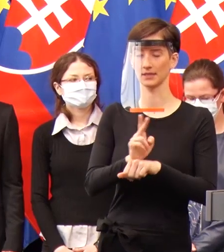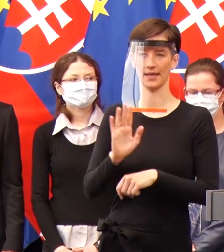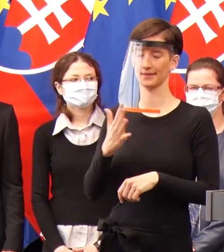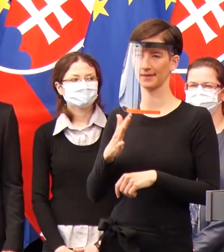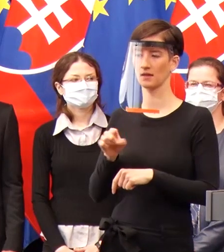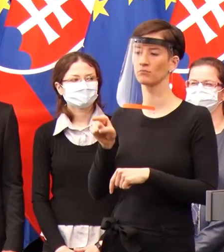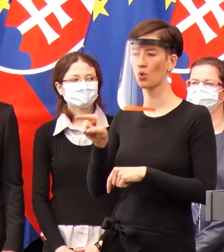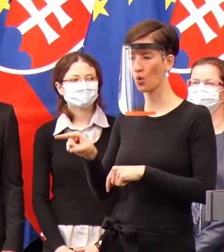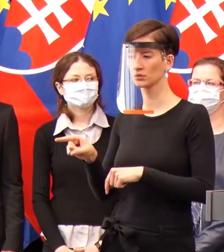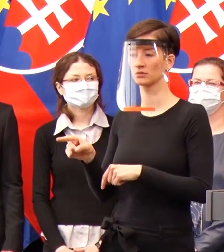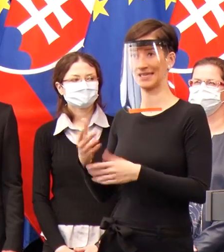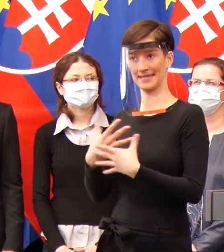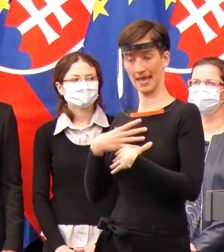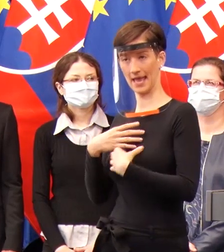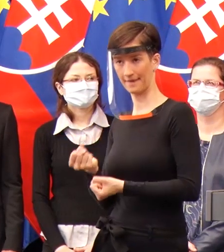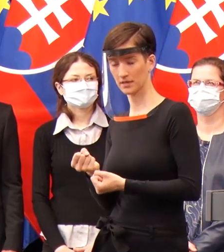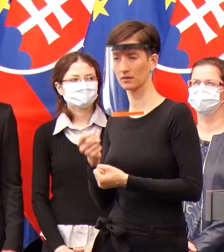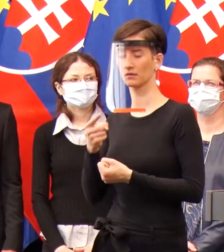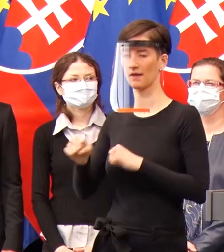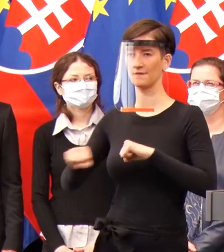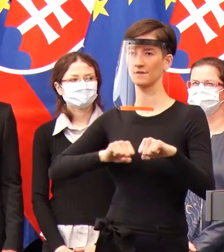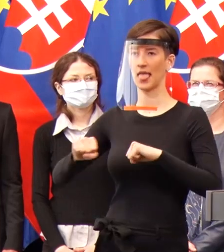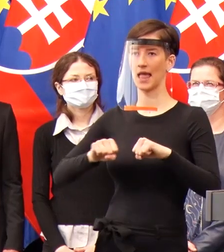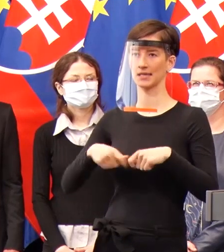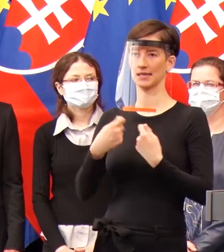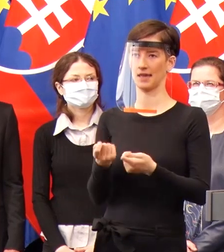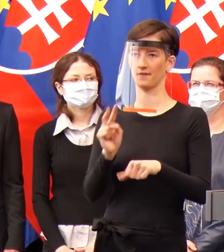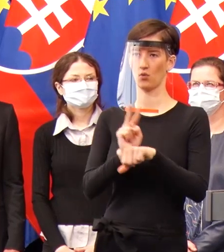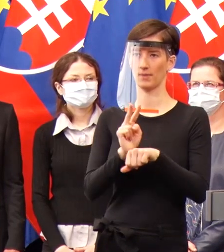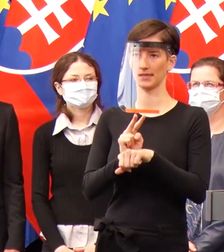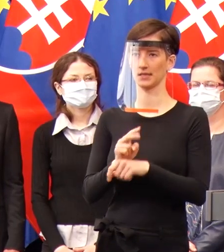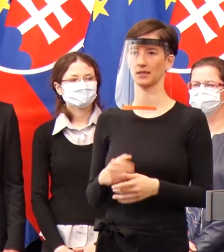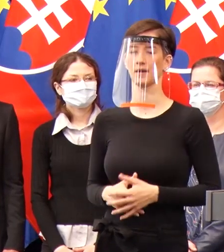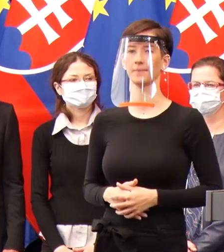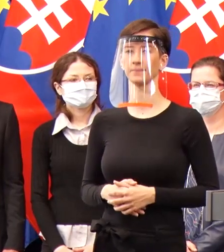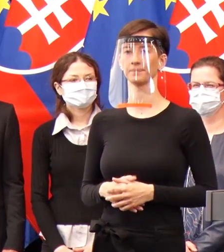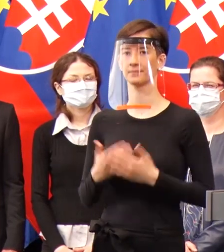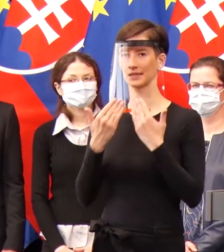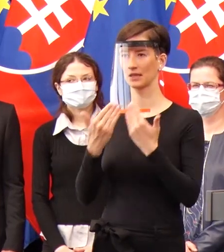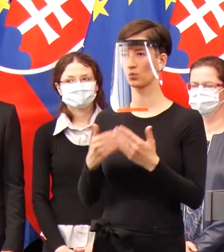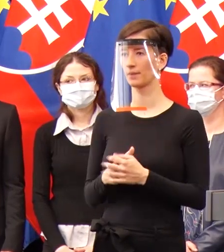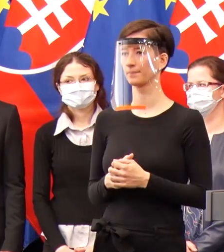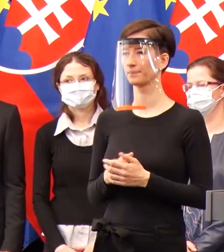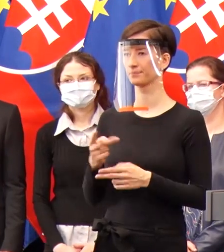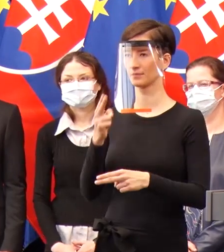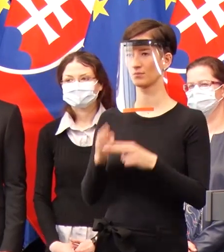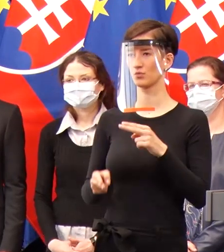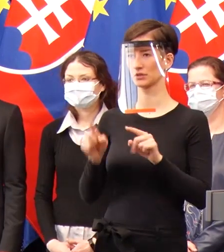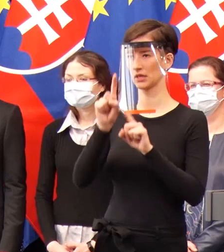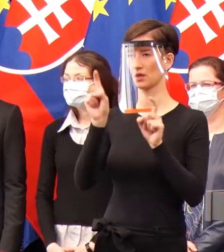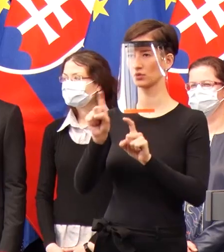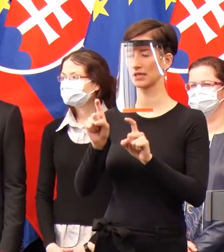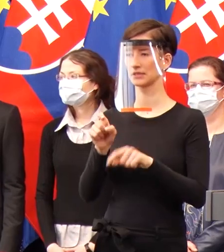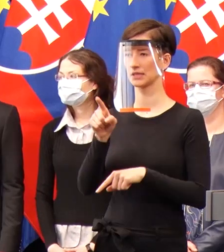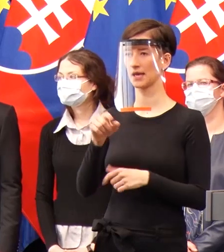operatívnymi v podstate opatreniami. Ďakujem. Ďakujeme pekne. A ešte posledné dve už